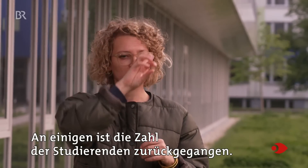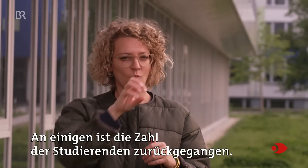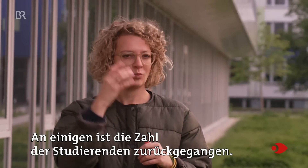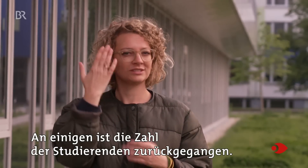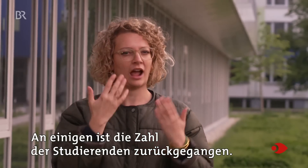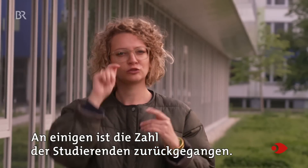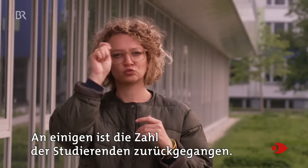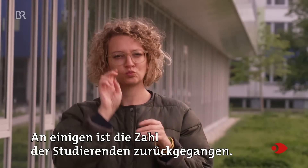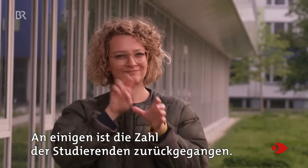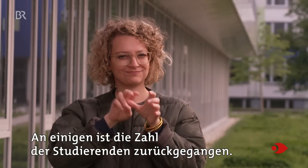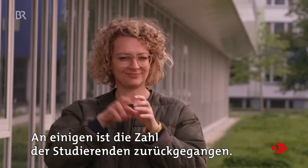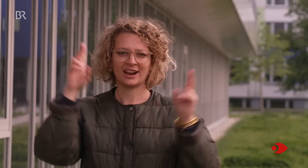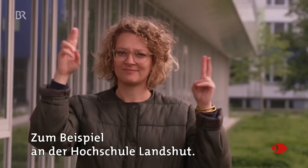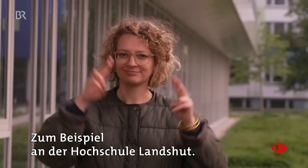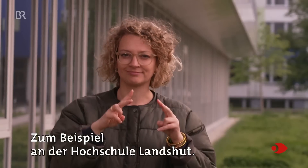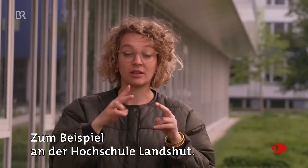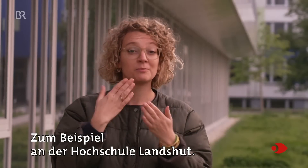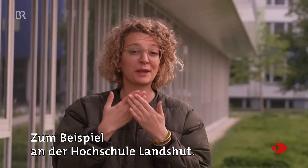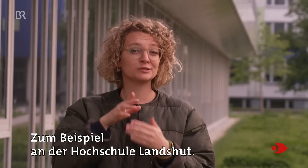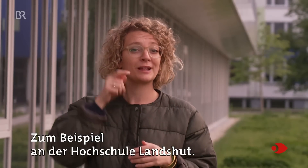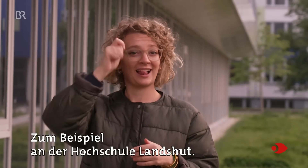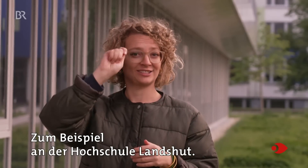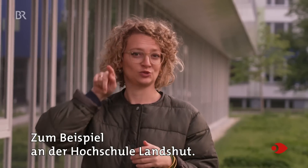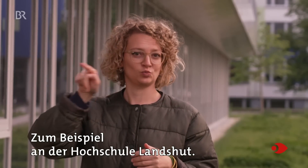ist die Zahl der Studierenden zurückgegangen, z.B. an der Hochschule Landshut.